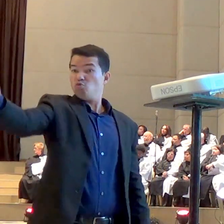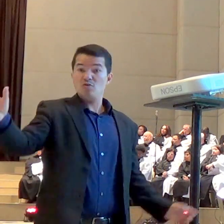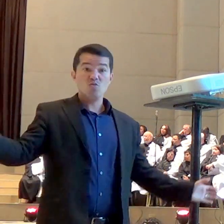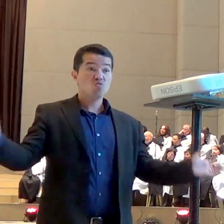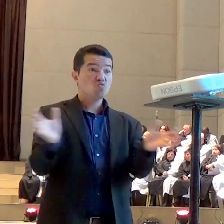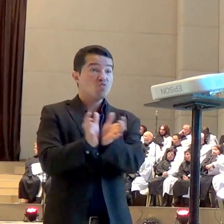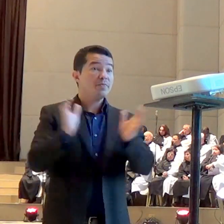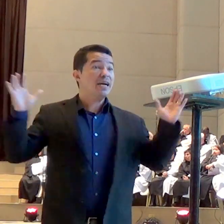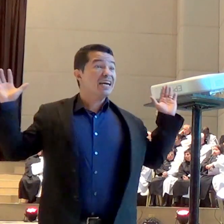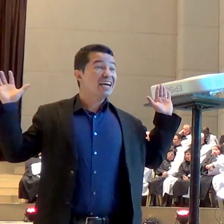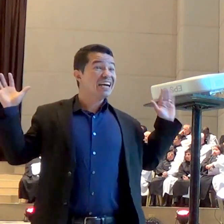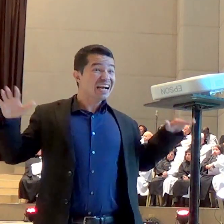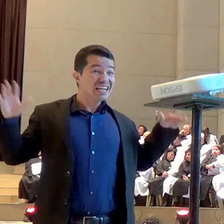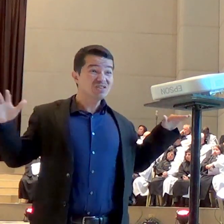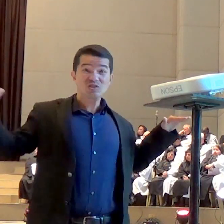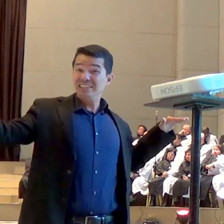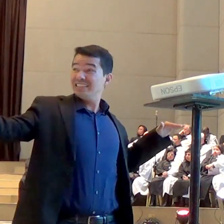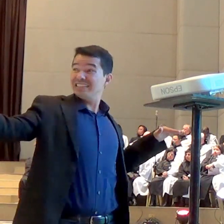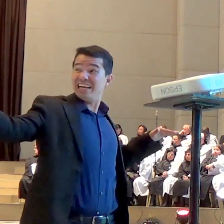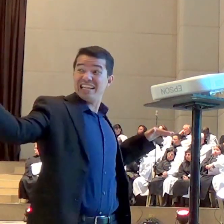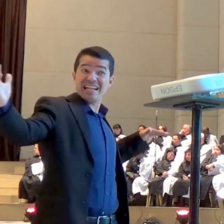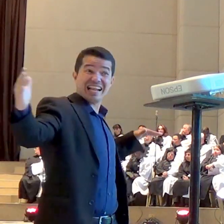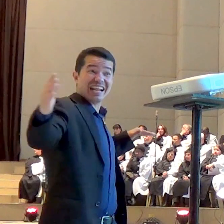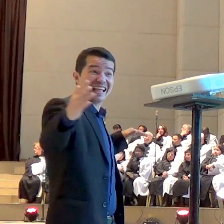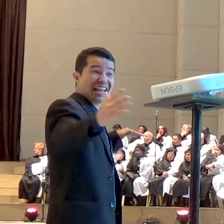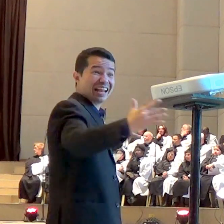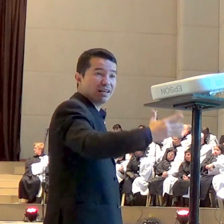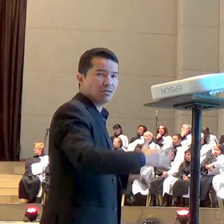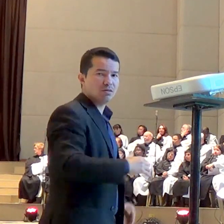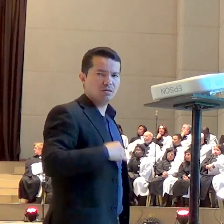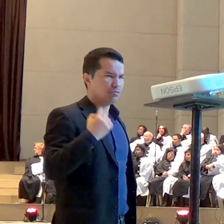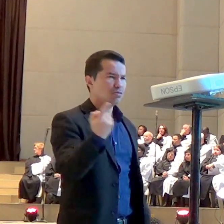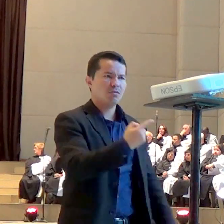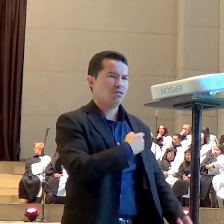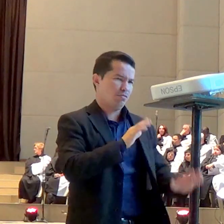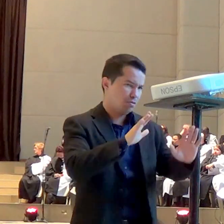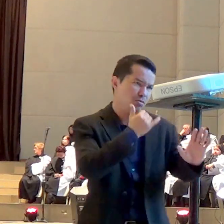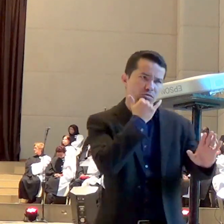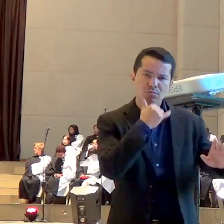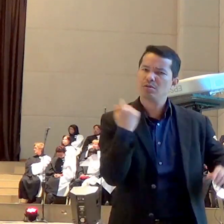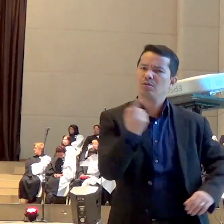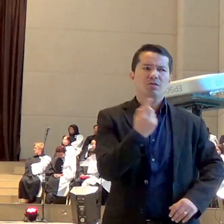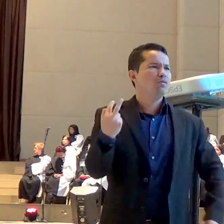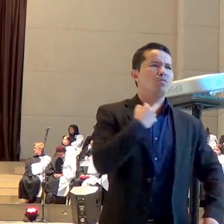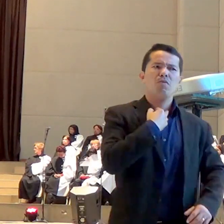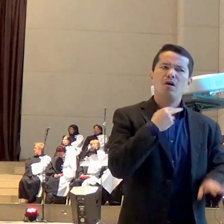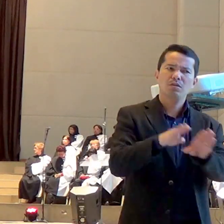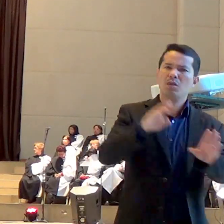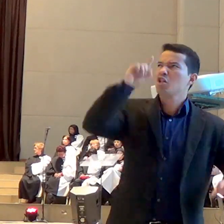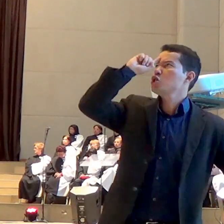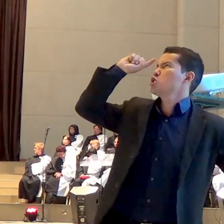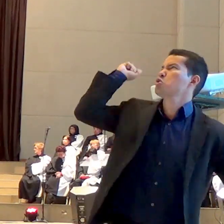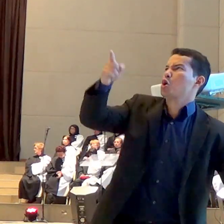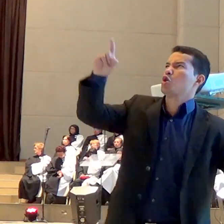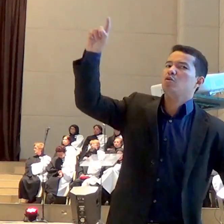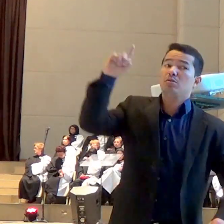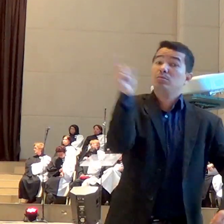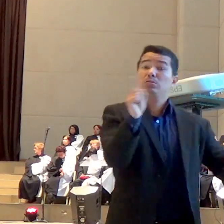a gente não determina nada para Deus Deus é o todo poderoso tem alguns que ensinam que você determina para Deus não